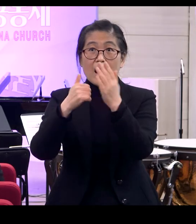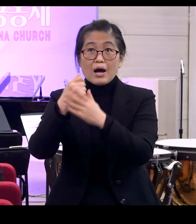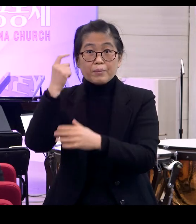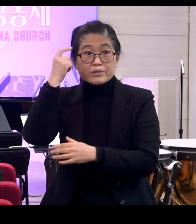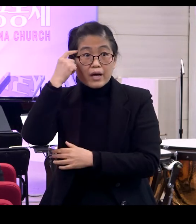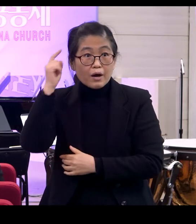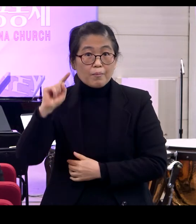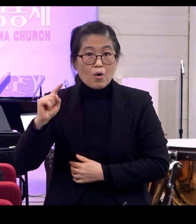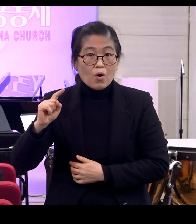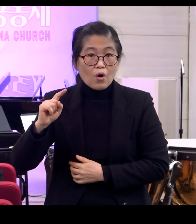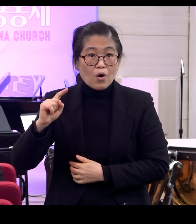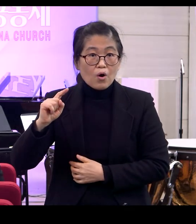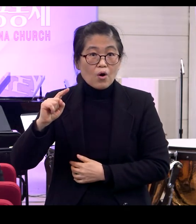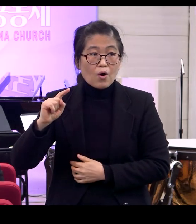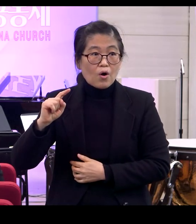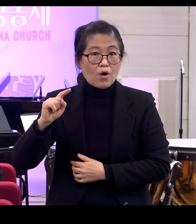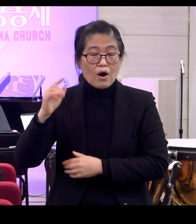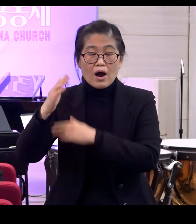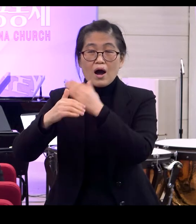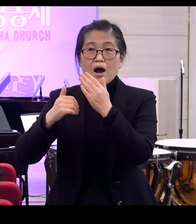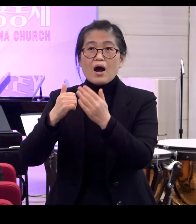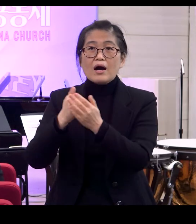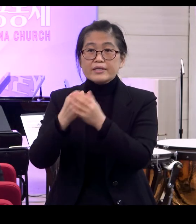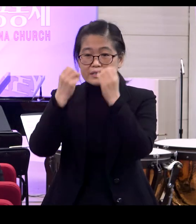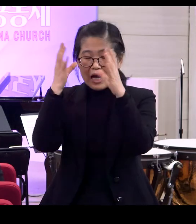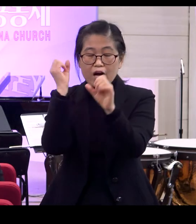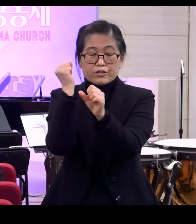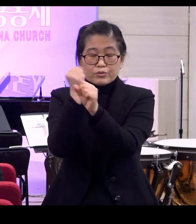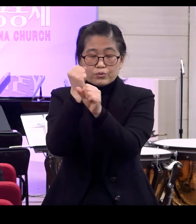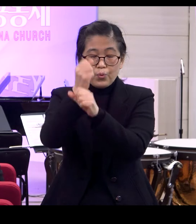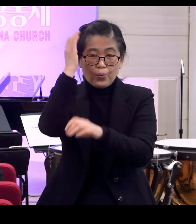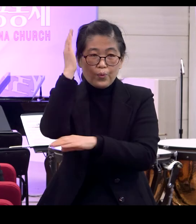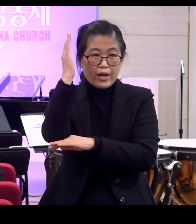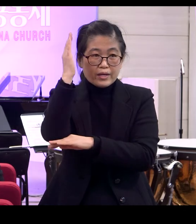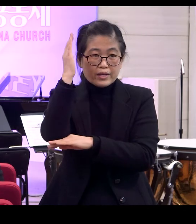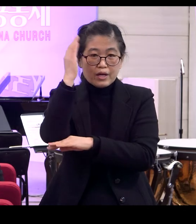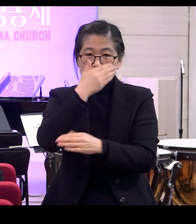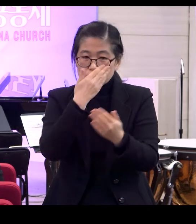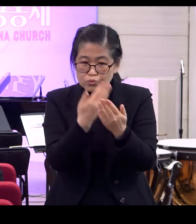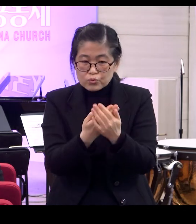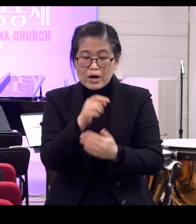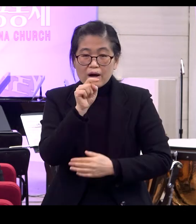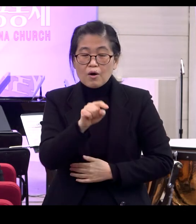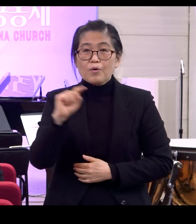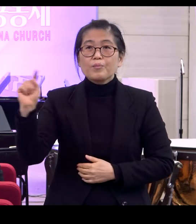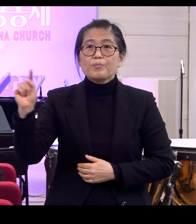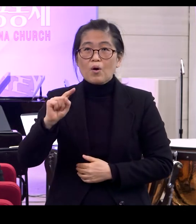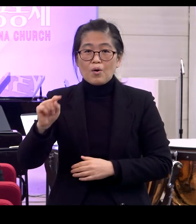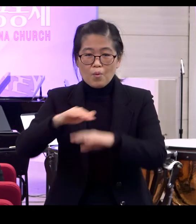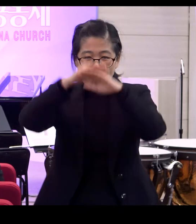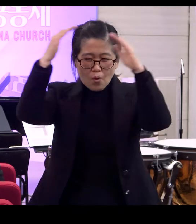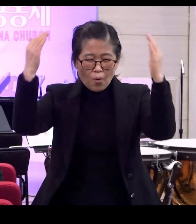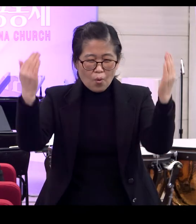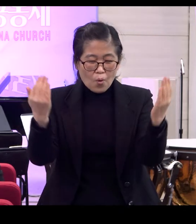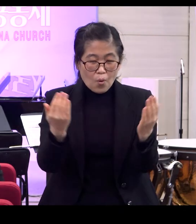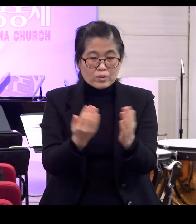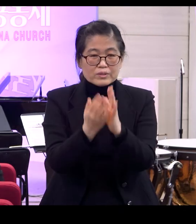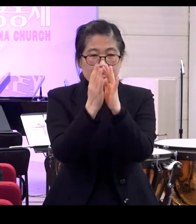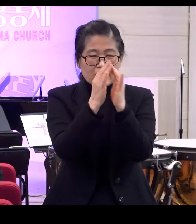정말 중요한 메시지 어떤 면에서 창조 이야기의 핵심적 메시지예요 그리고 정말 모든 사람이 반드시 알아야 될